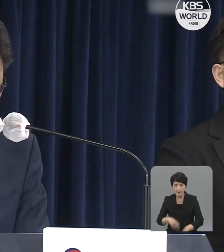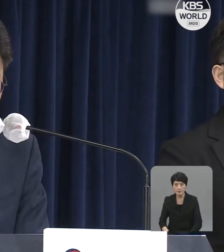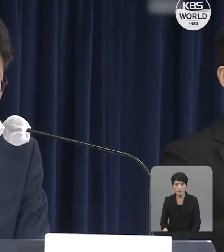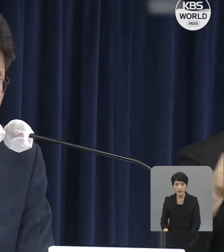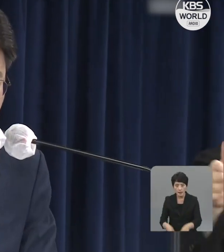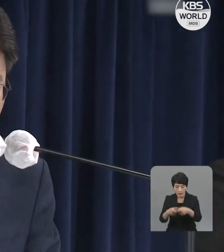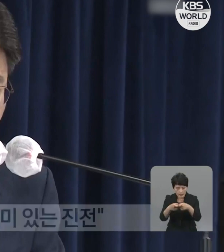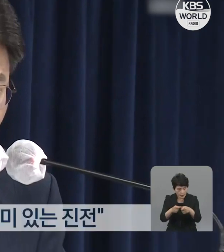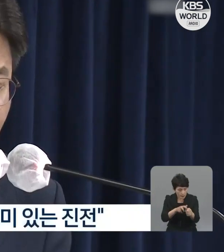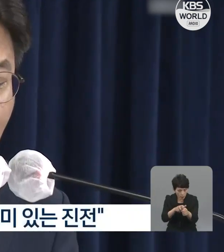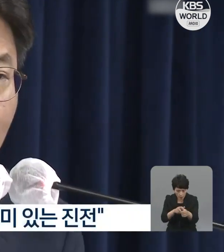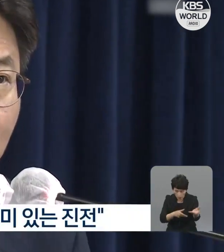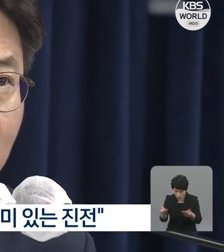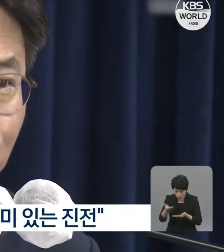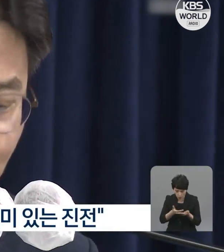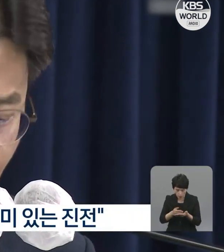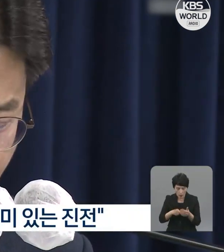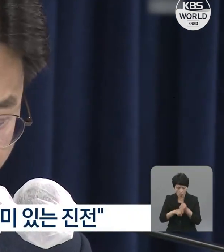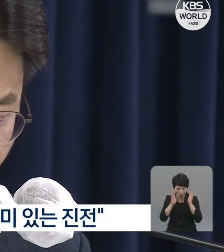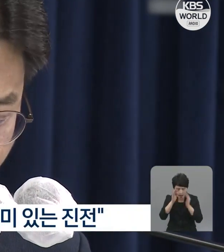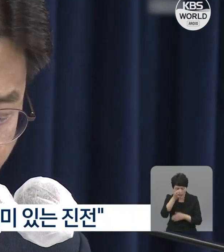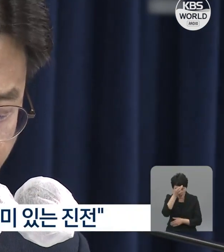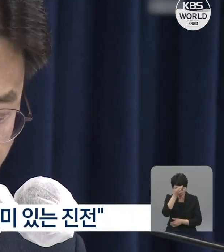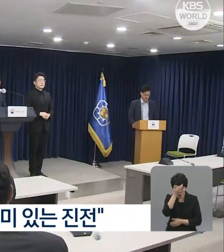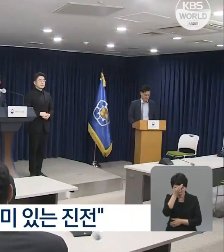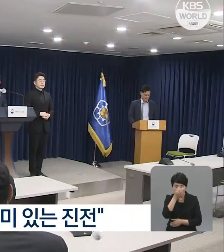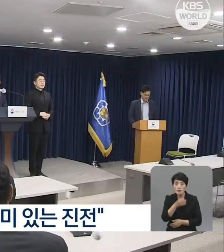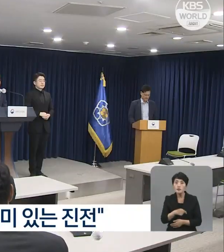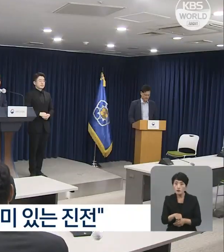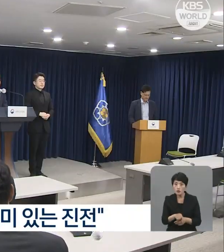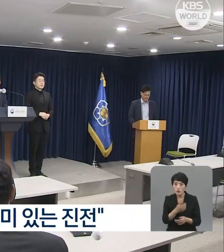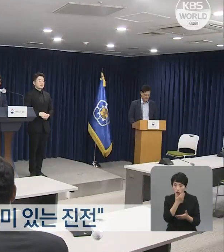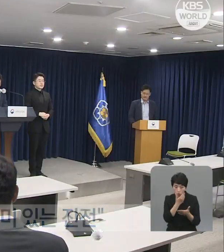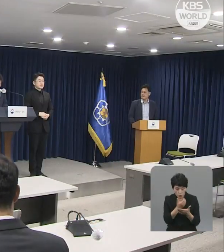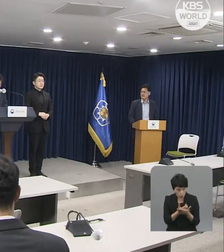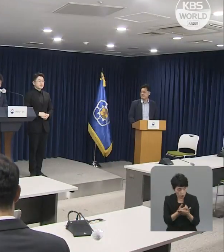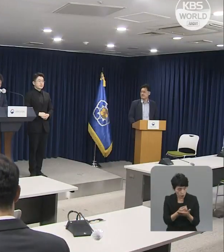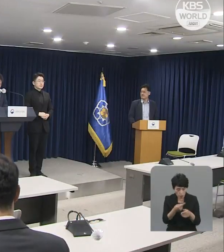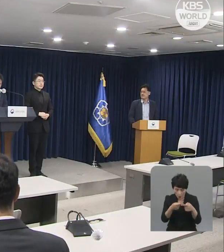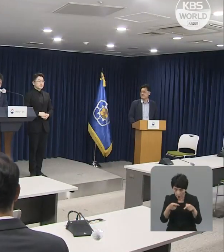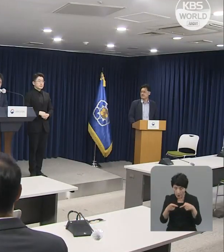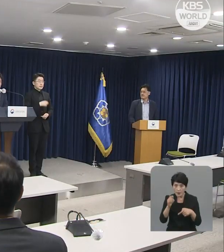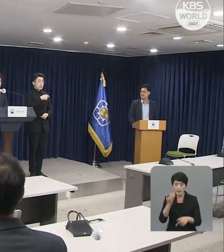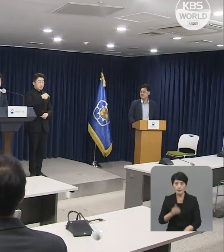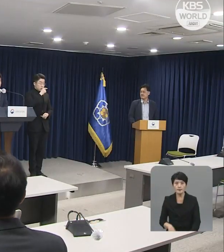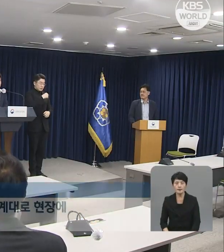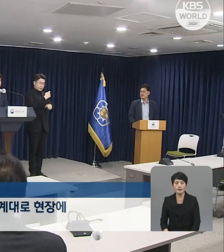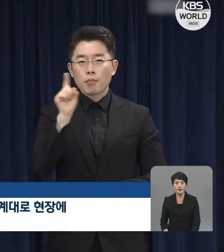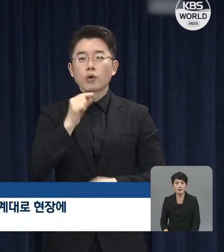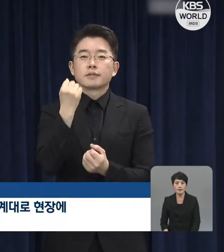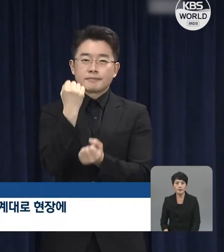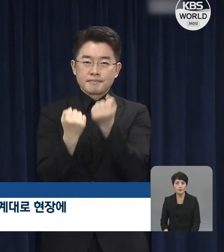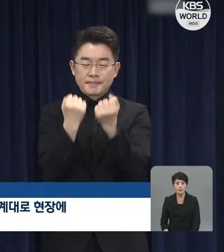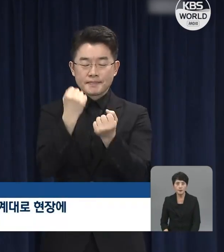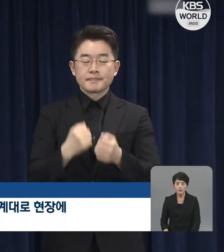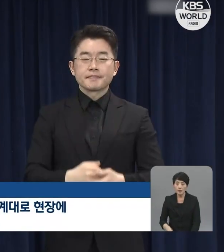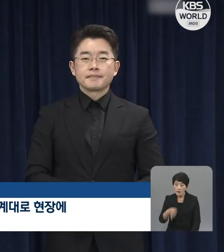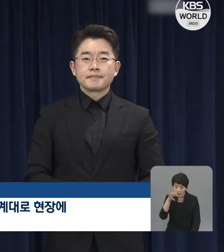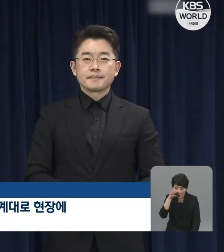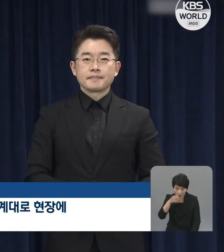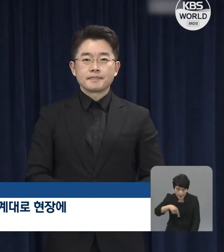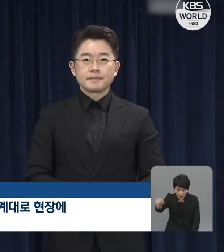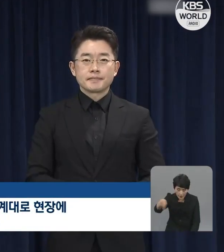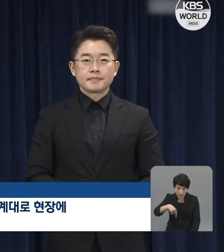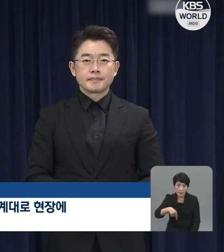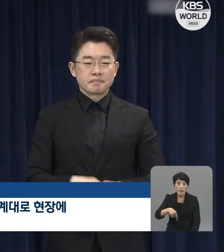chứa nước trước khi thải ra biển và cả trong đường ống nối giữa đầu ống nước biển và đầu bể chứa. Đoàn cũng xác nhận rằng các thiết